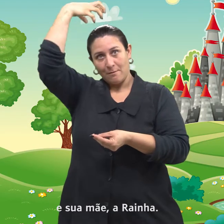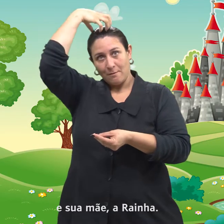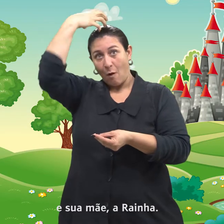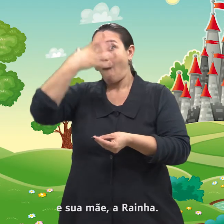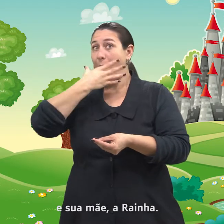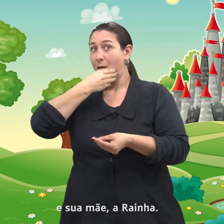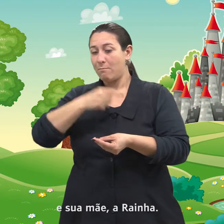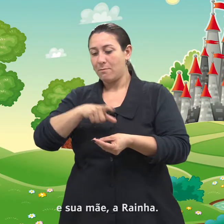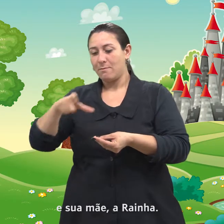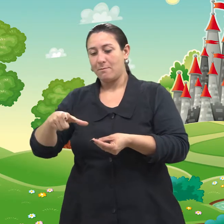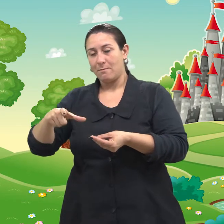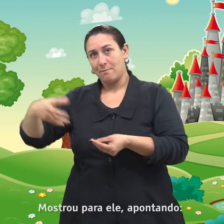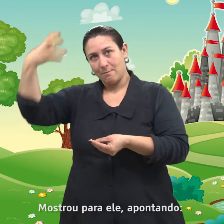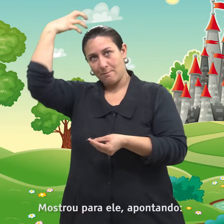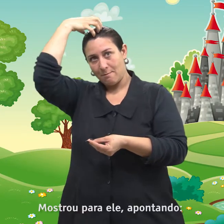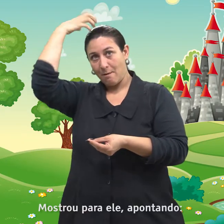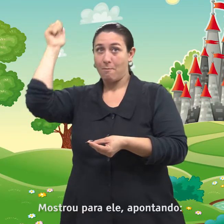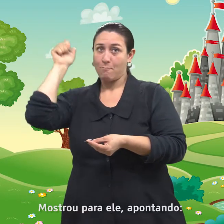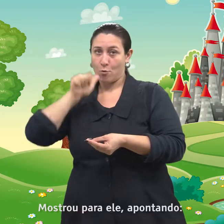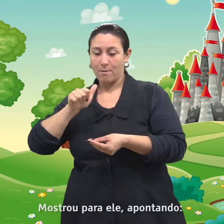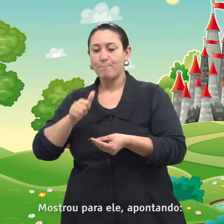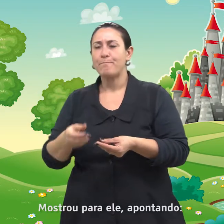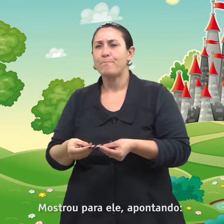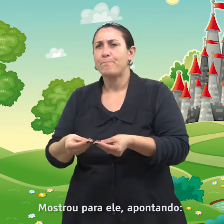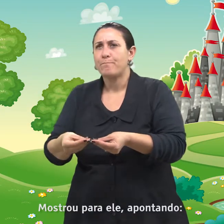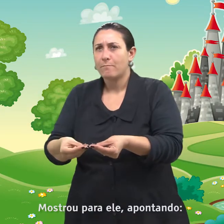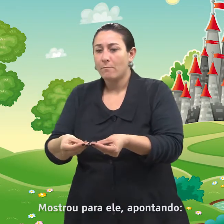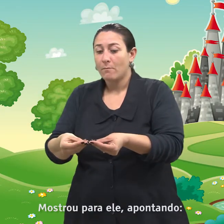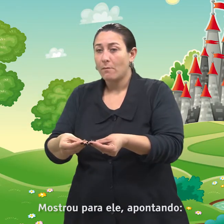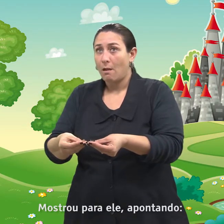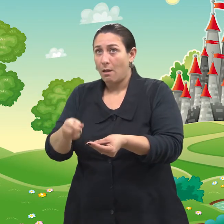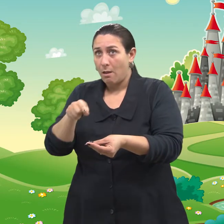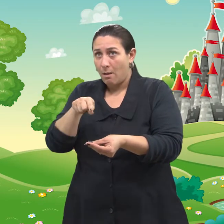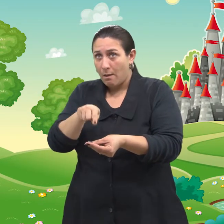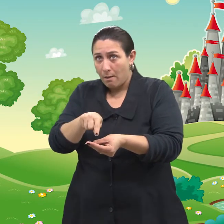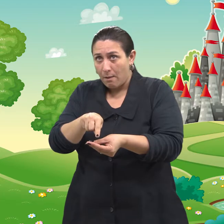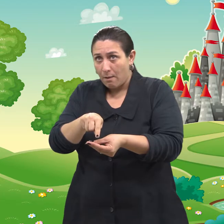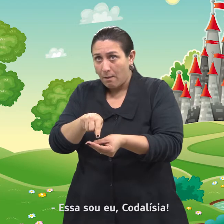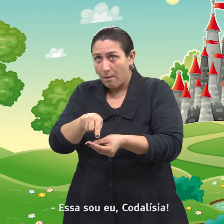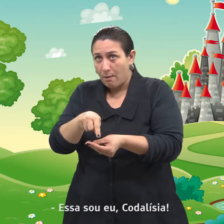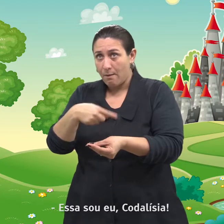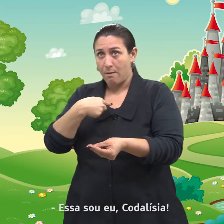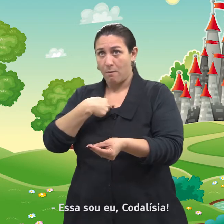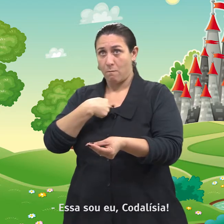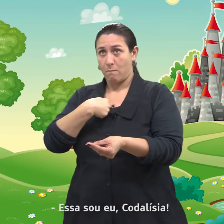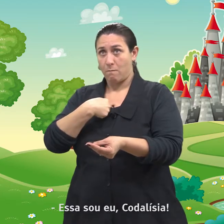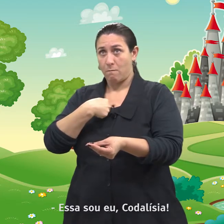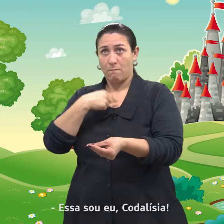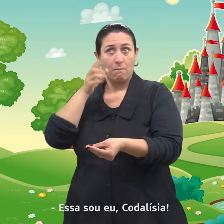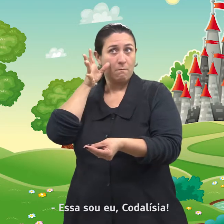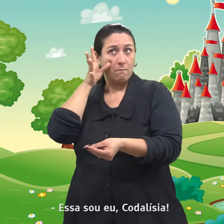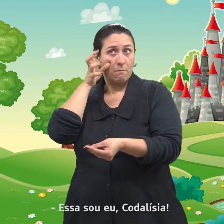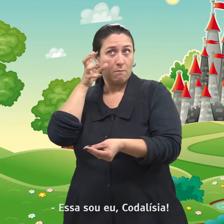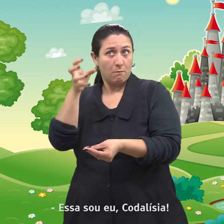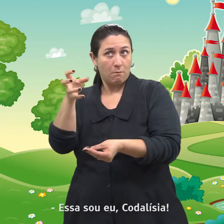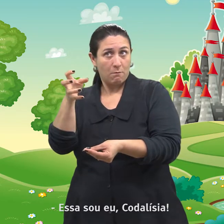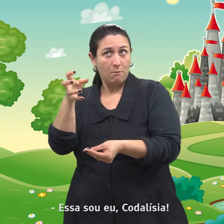a rainha. Mostrou para ele, apontando. Essa sou eu, Codalísia.